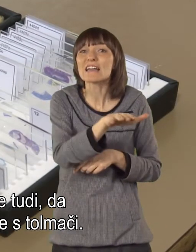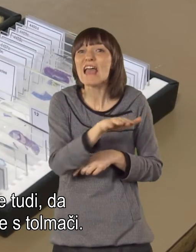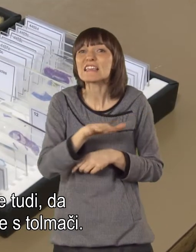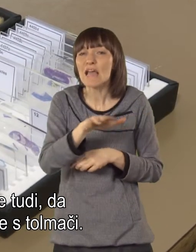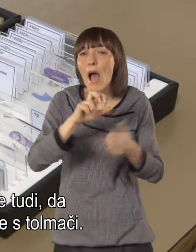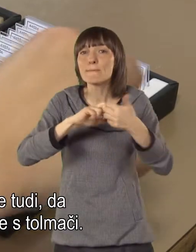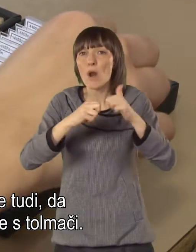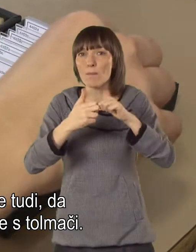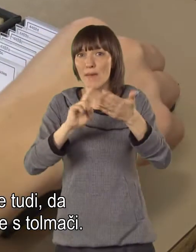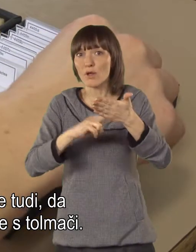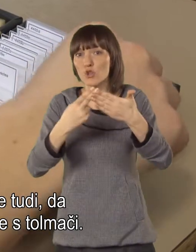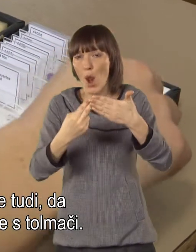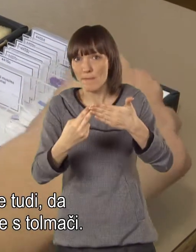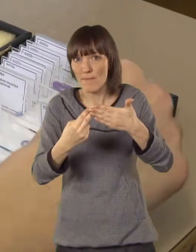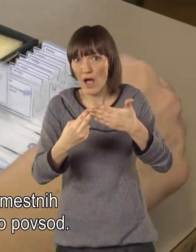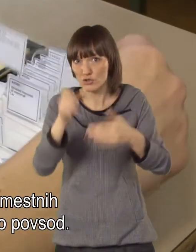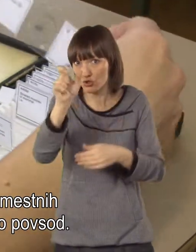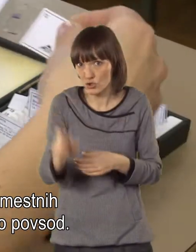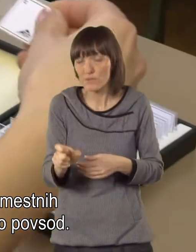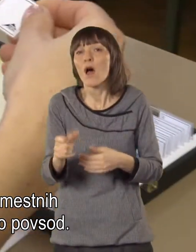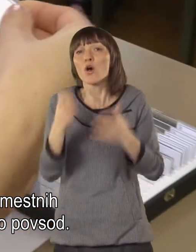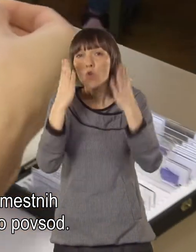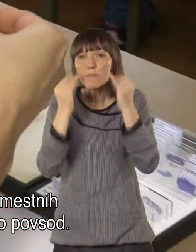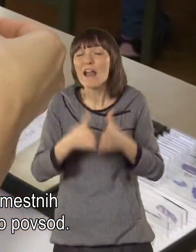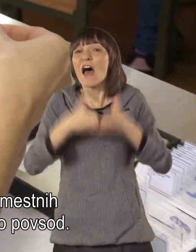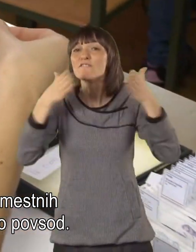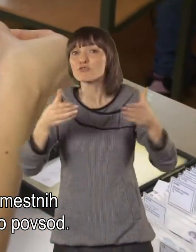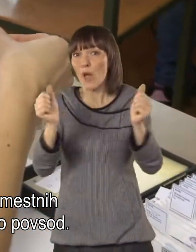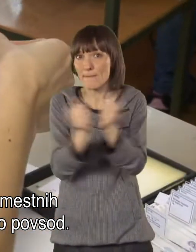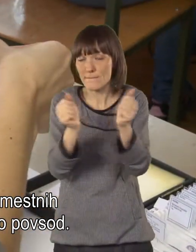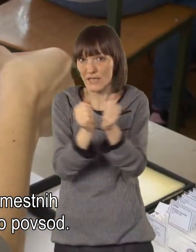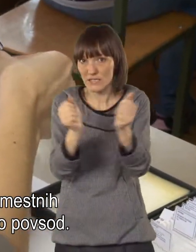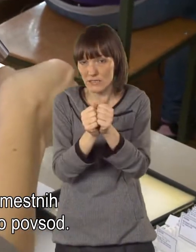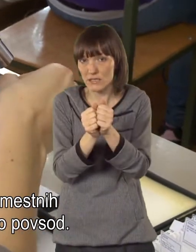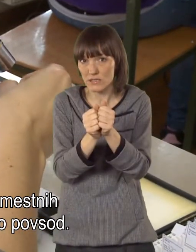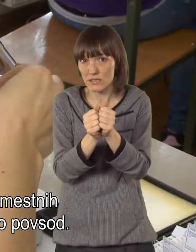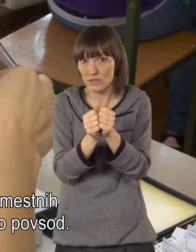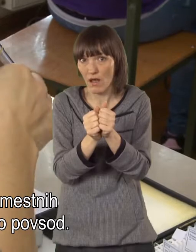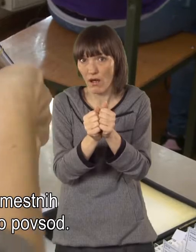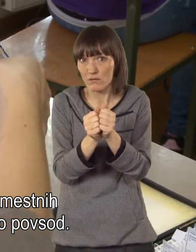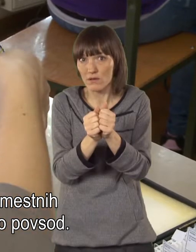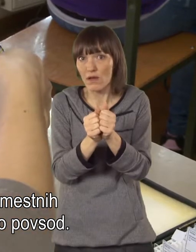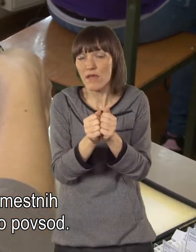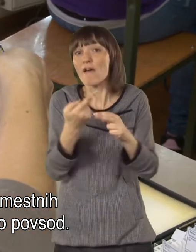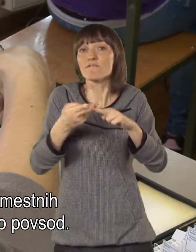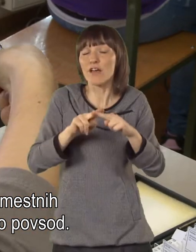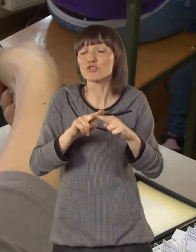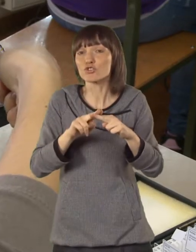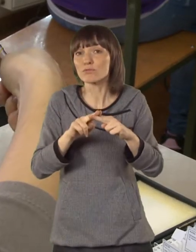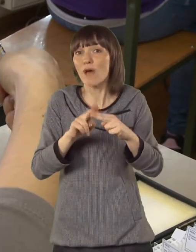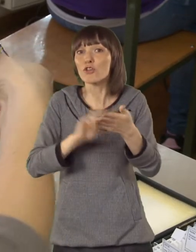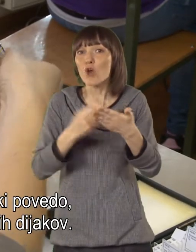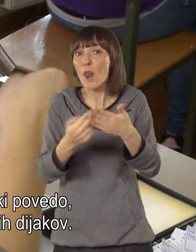težave, stolmači. Večjih je seveda v večjih mestnih središčih, šole pa imamo povsod.